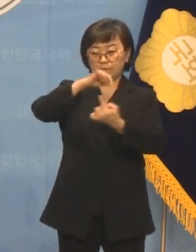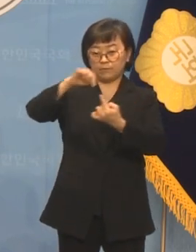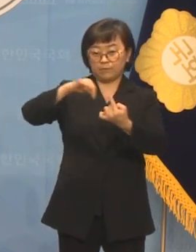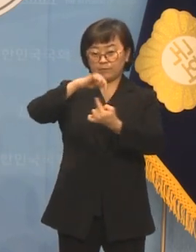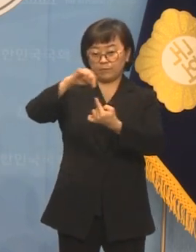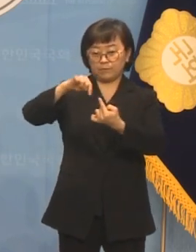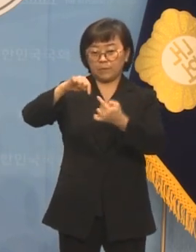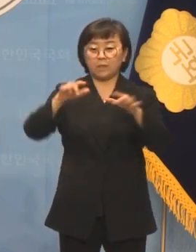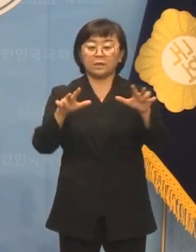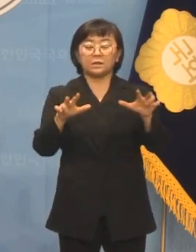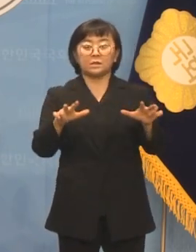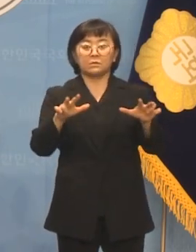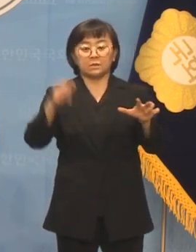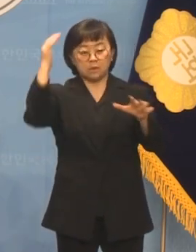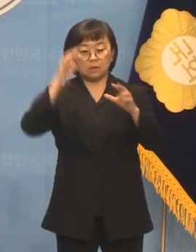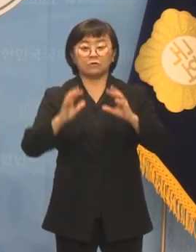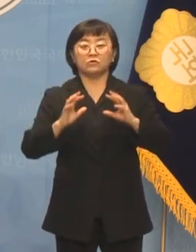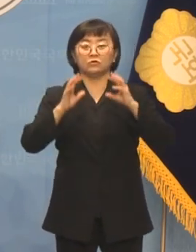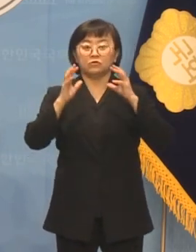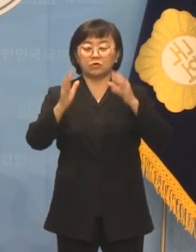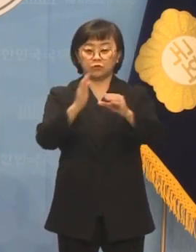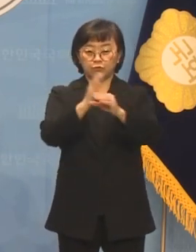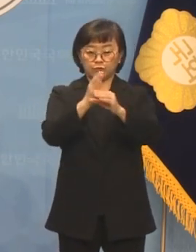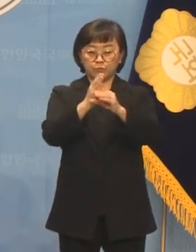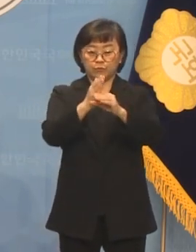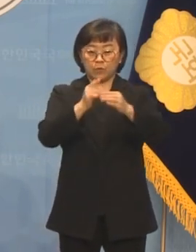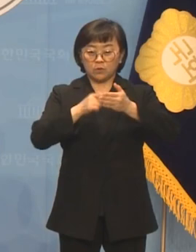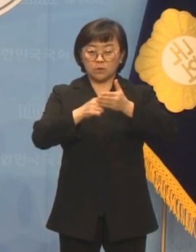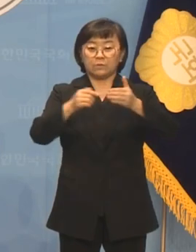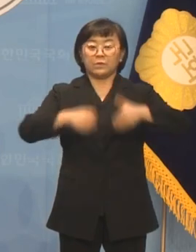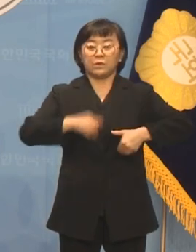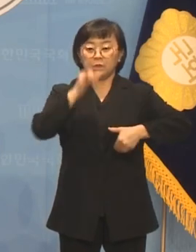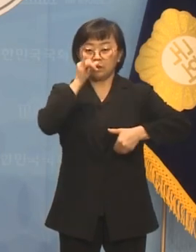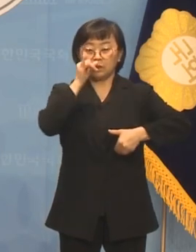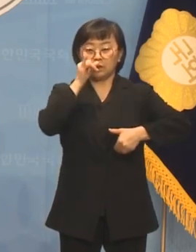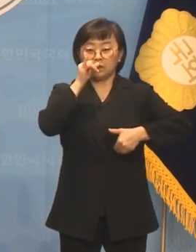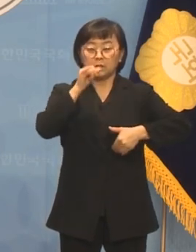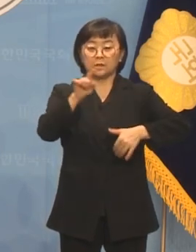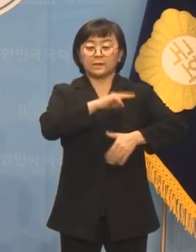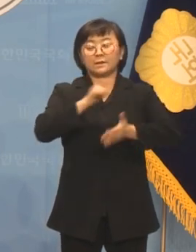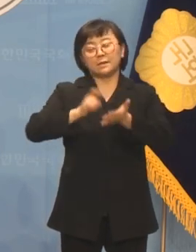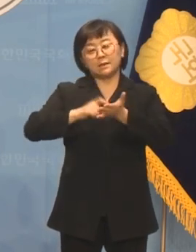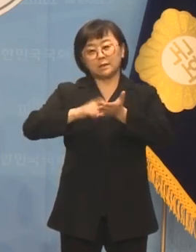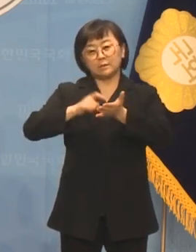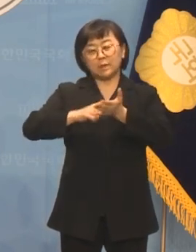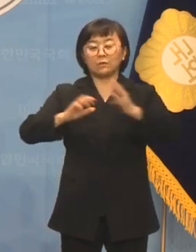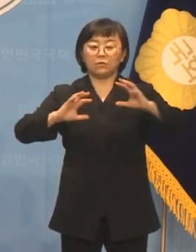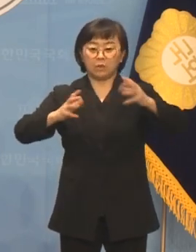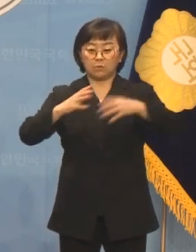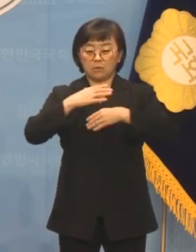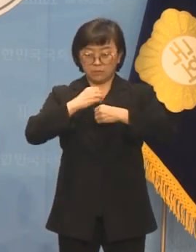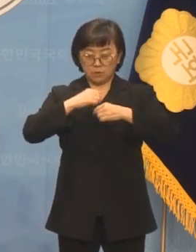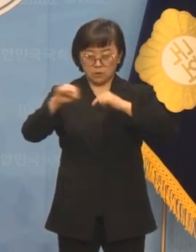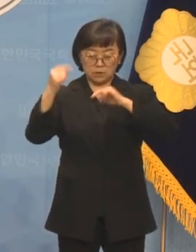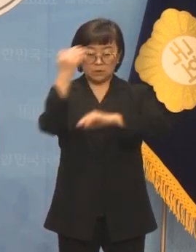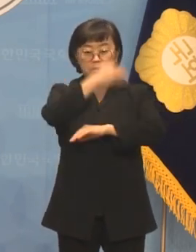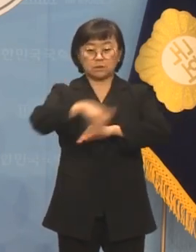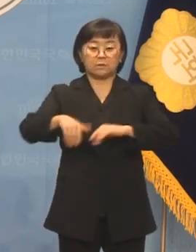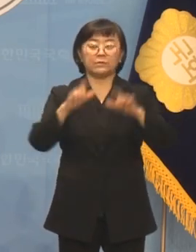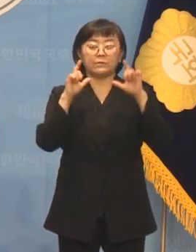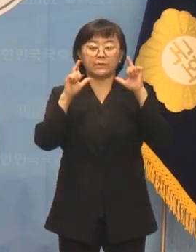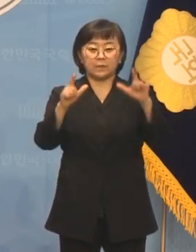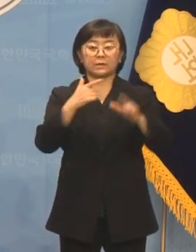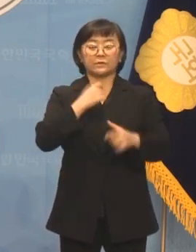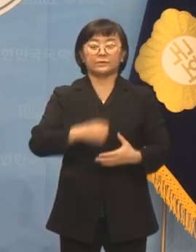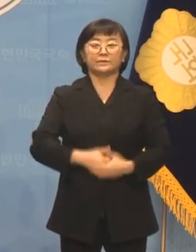이것이 대한민국이 주축이 되어 추진해야 할 가장 시급한 외교 안보 정책 이라고 단언하고